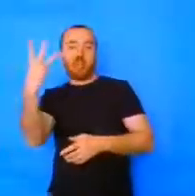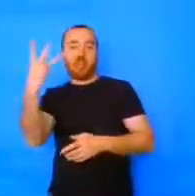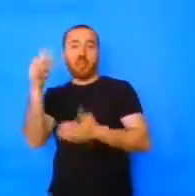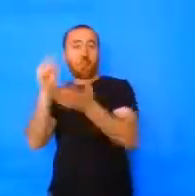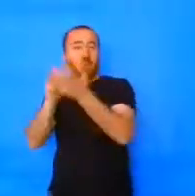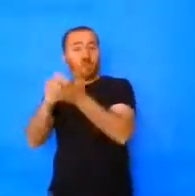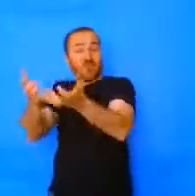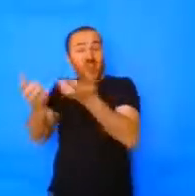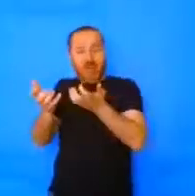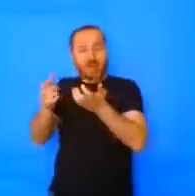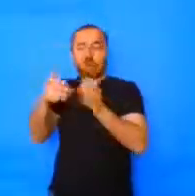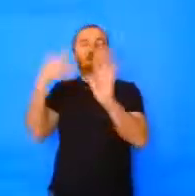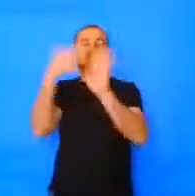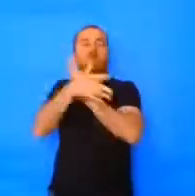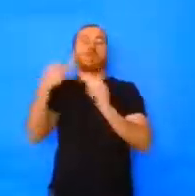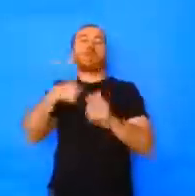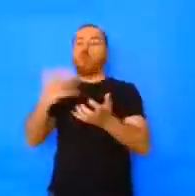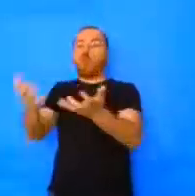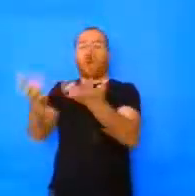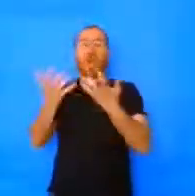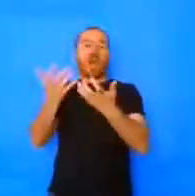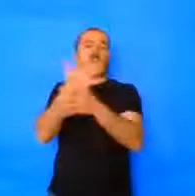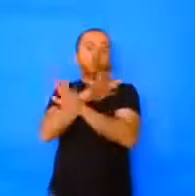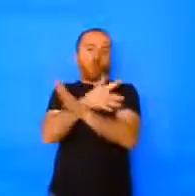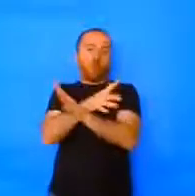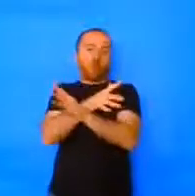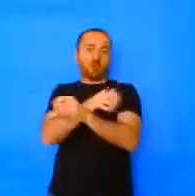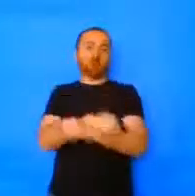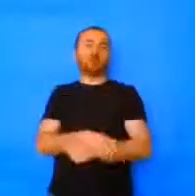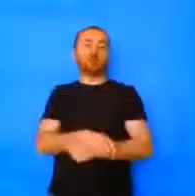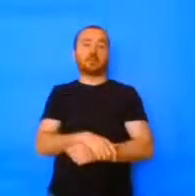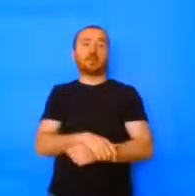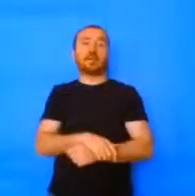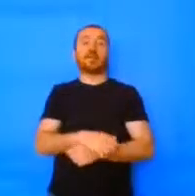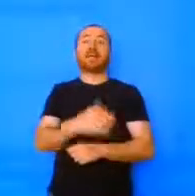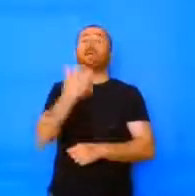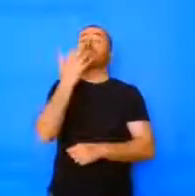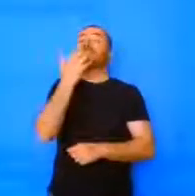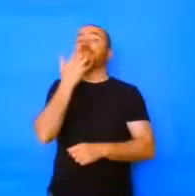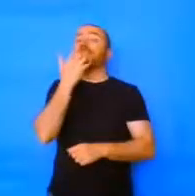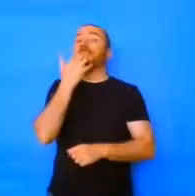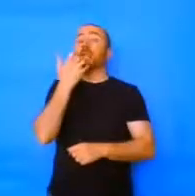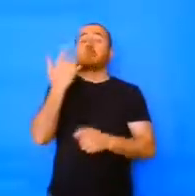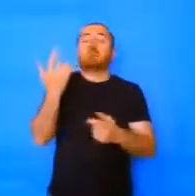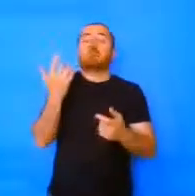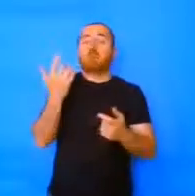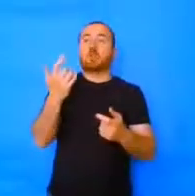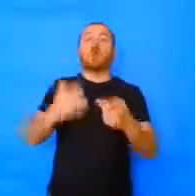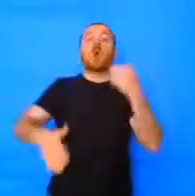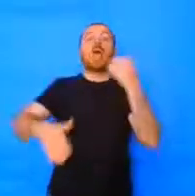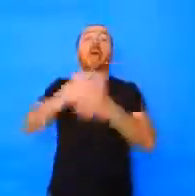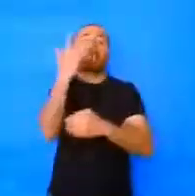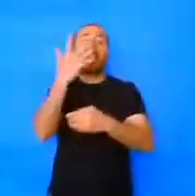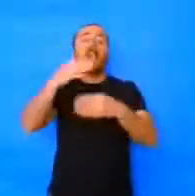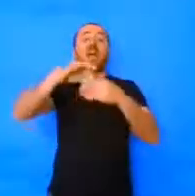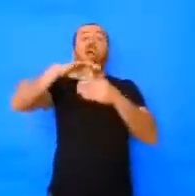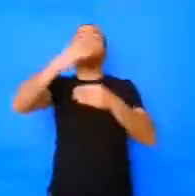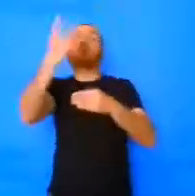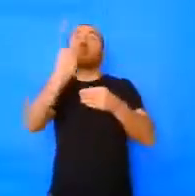La norma dice también, que si le toca sorteo al equipo y le falta un jugador, entonces, a los 15 minutos,